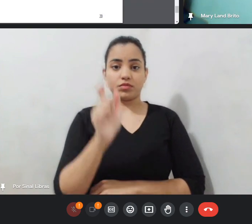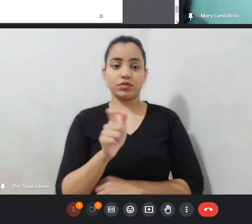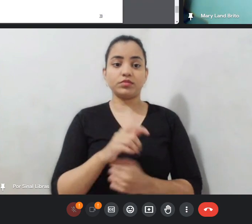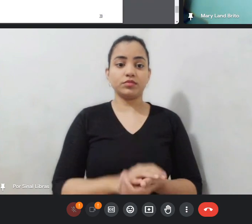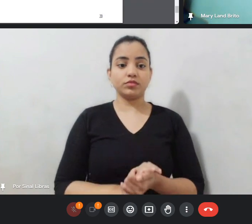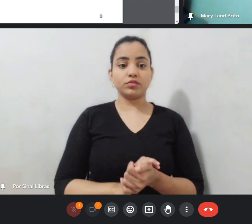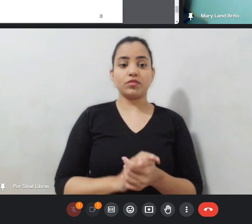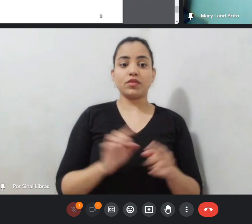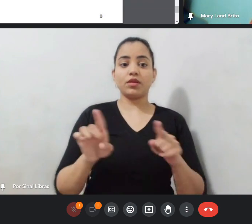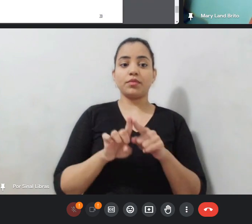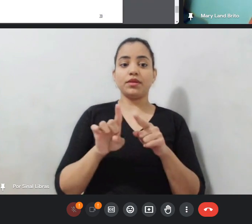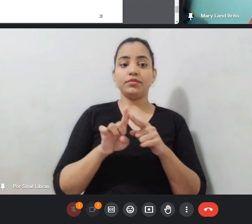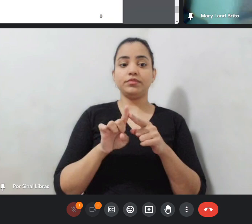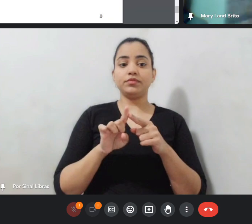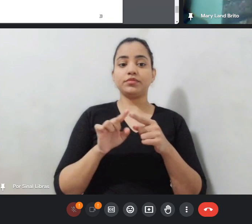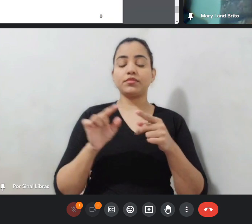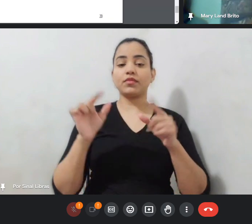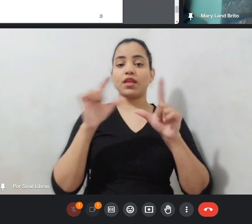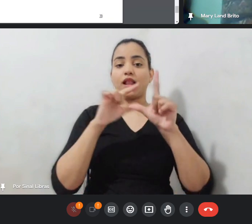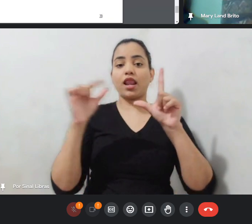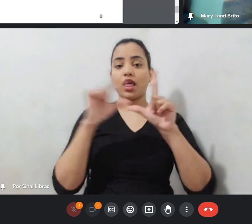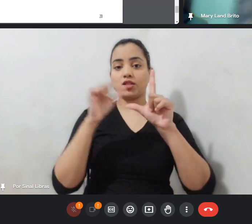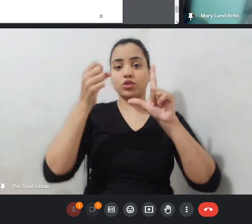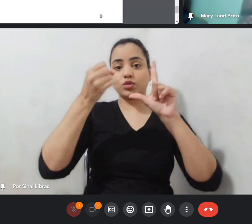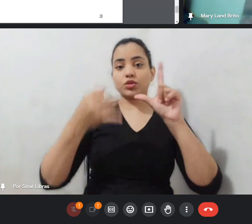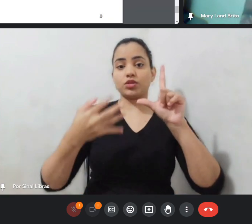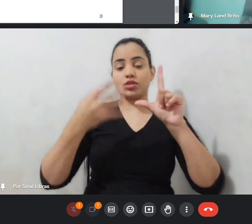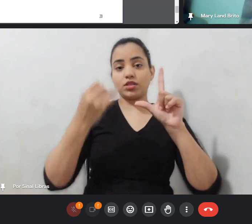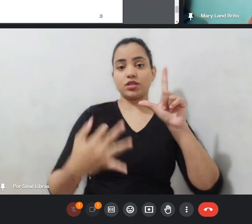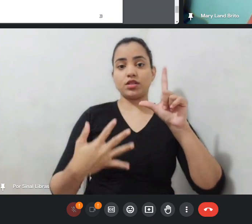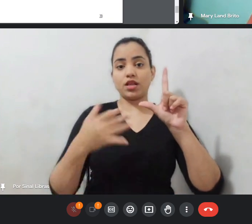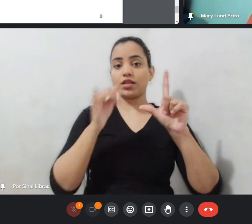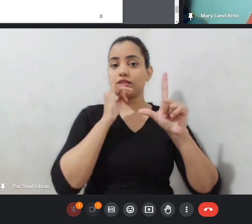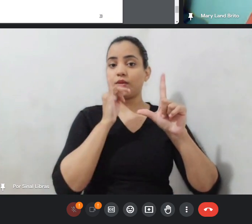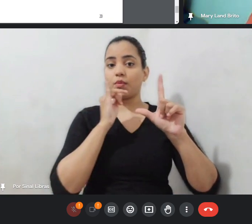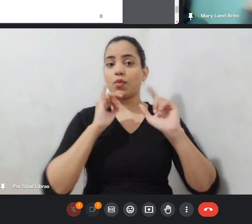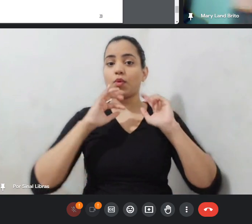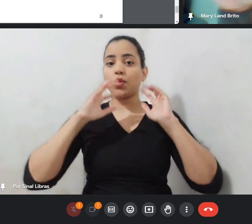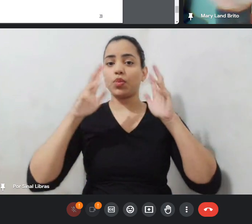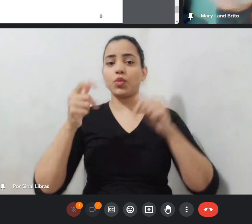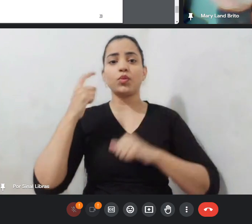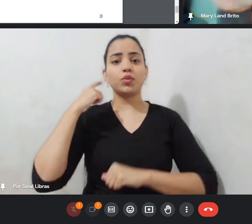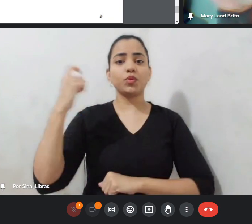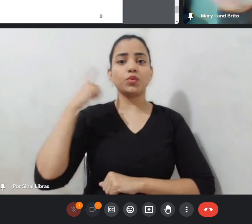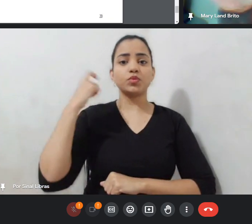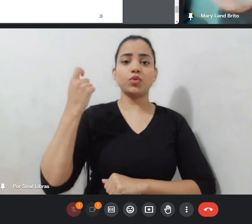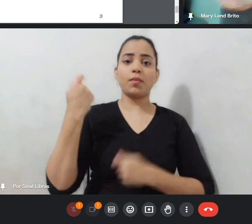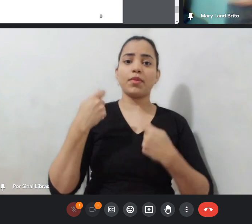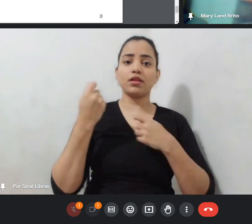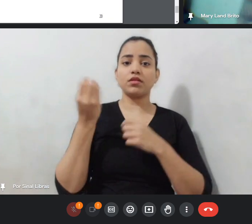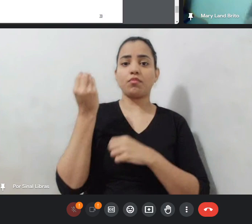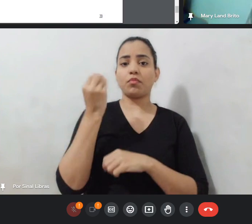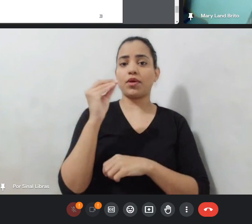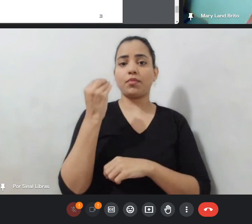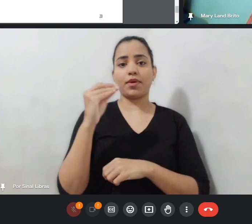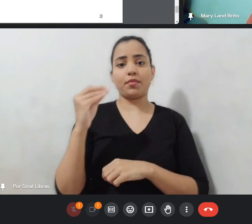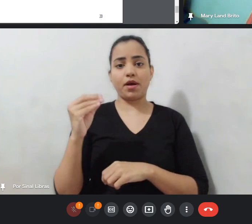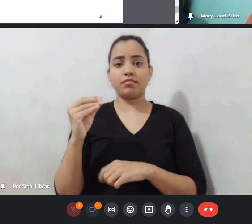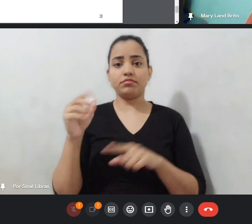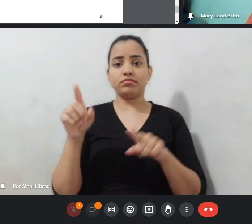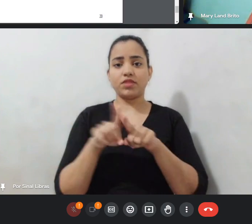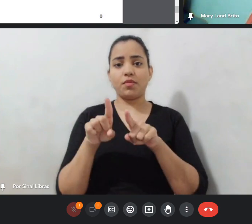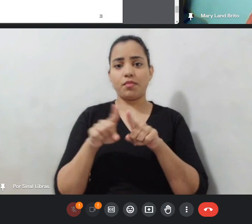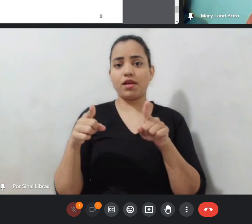for em som vai ser colocado também de forma escrita. Então, quando a gente